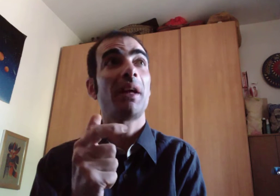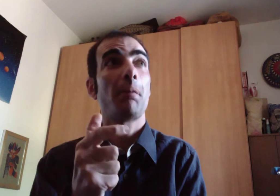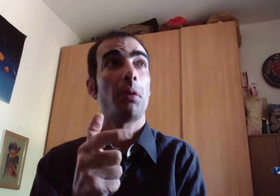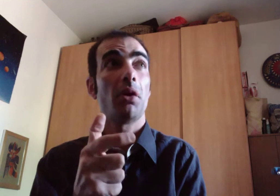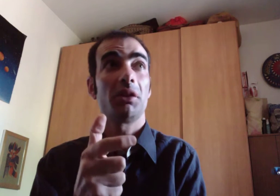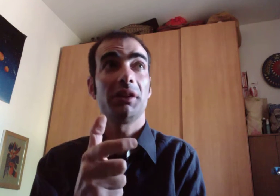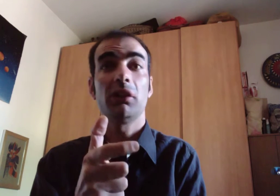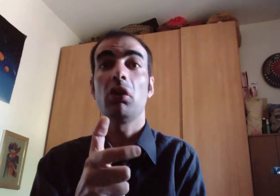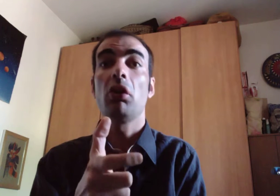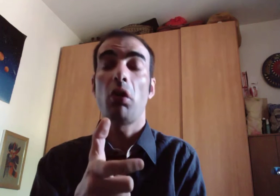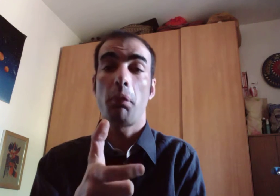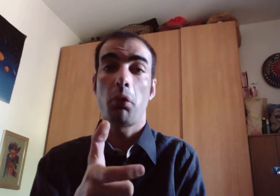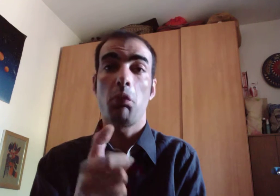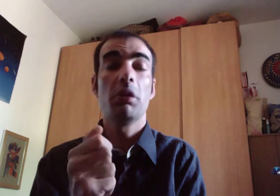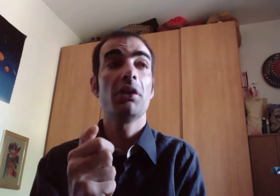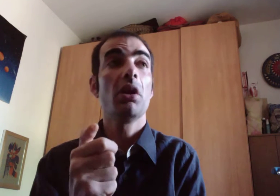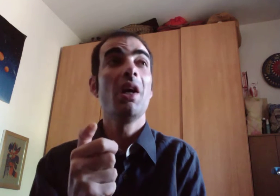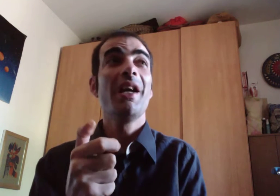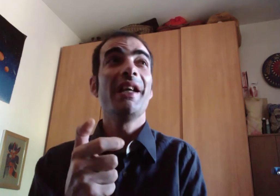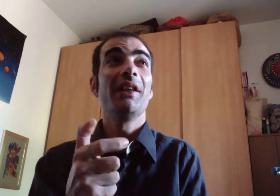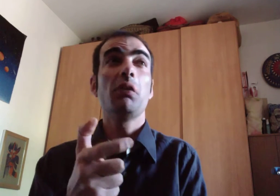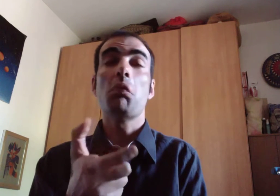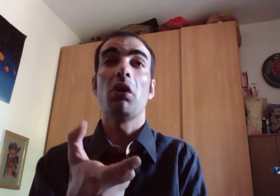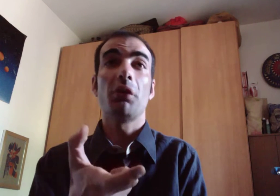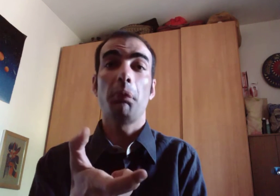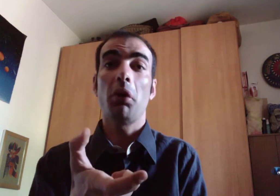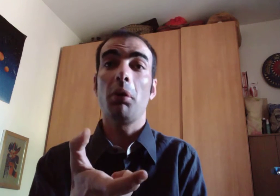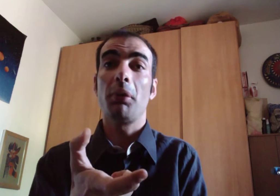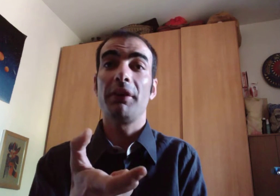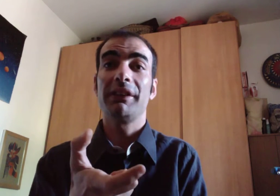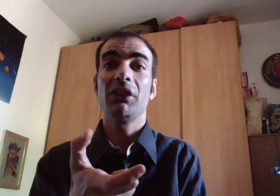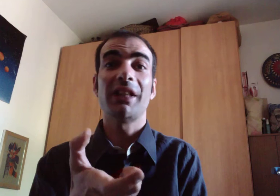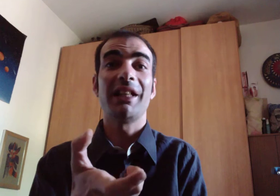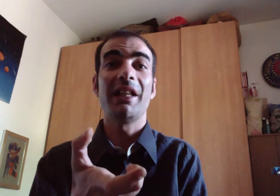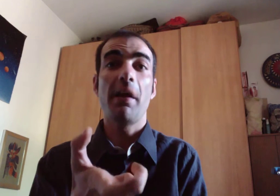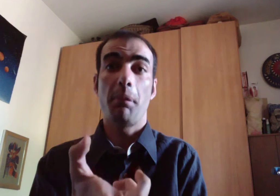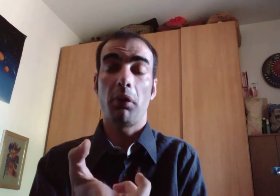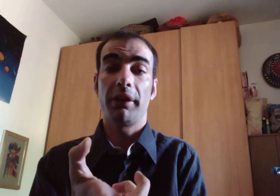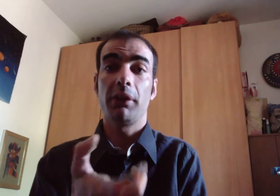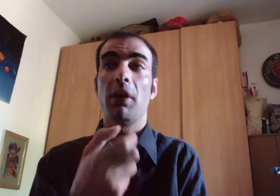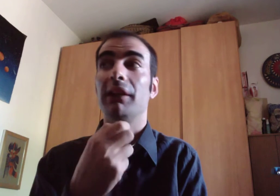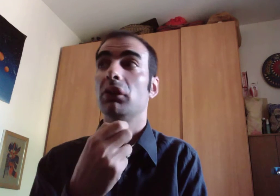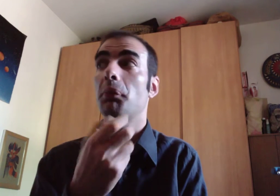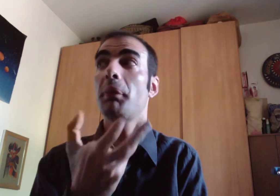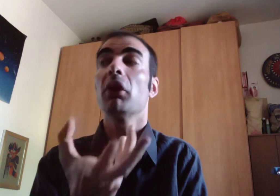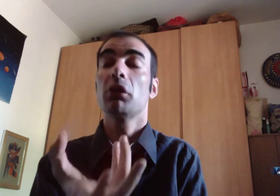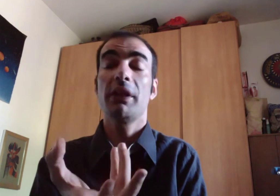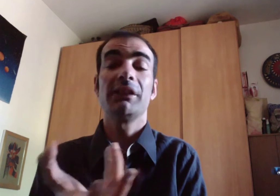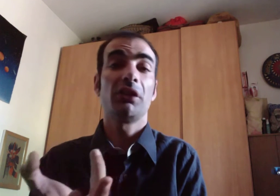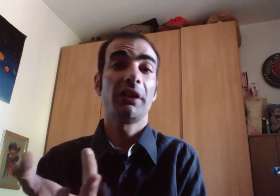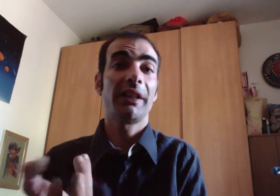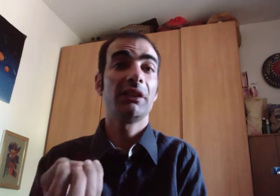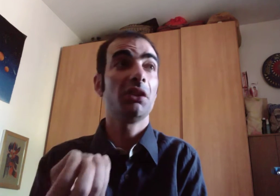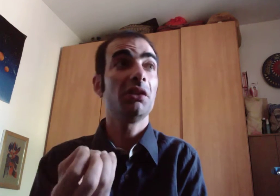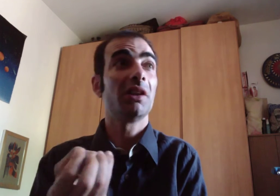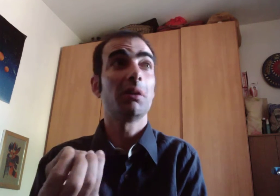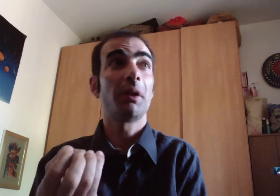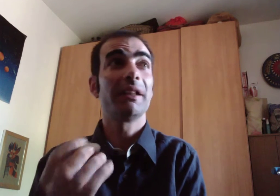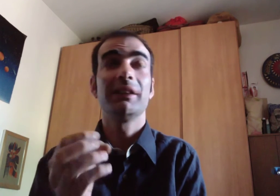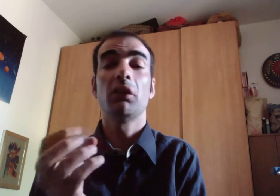rapportano col pubblico in un modo poco professionale e poco adeguato però di questo ringrazio internet perché se io